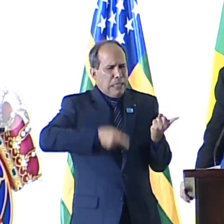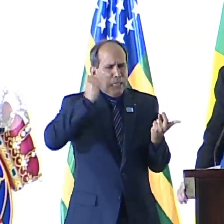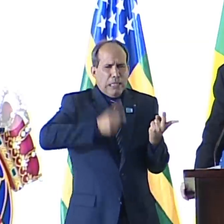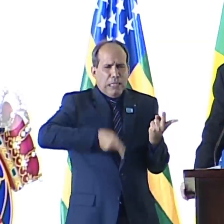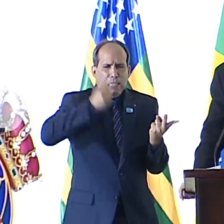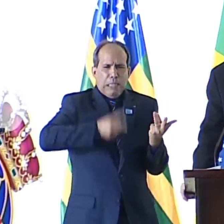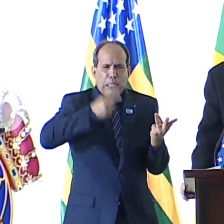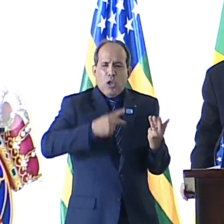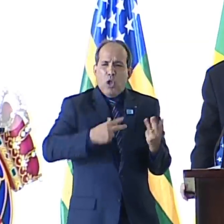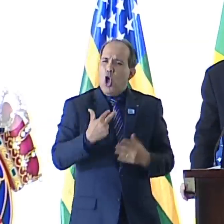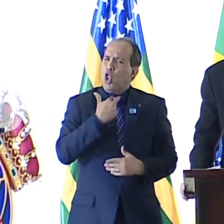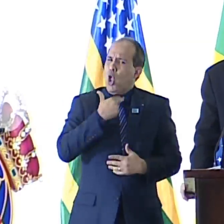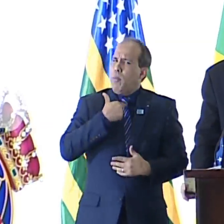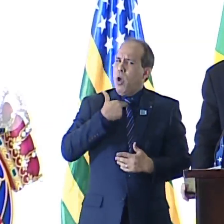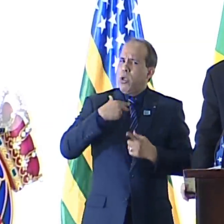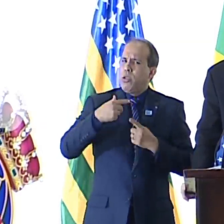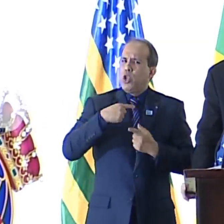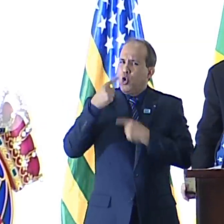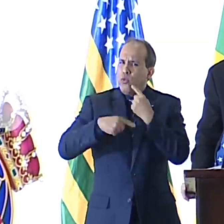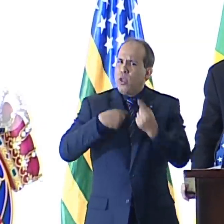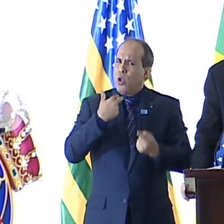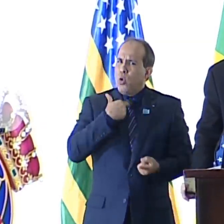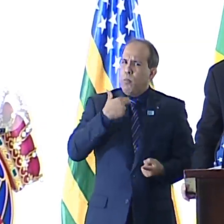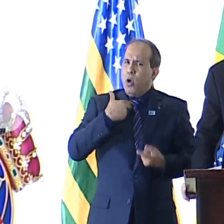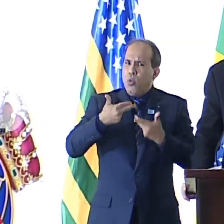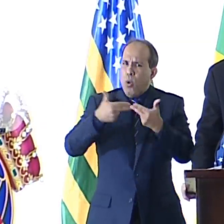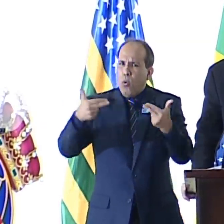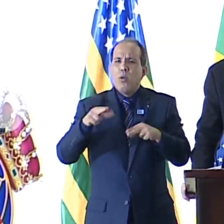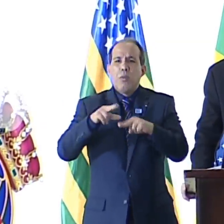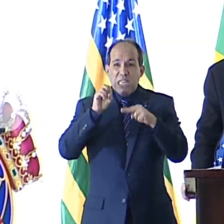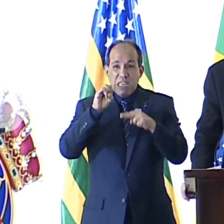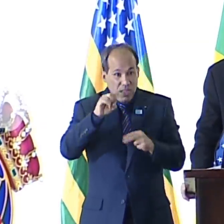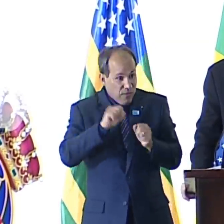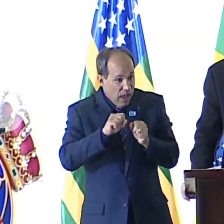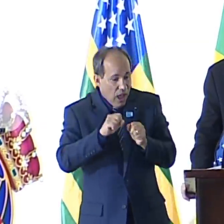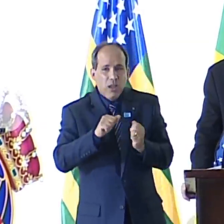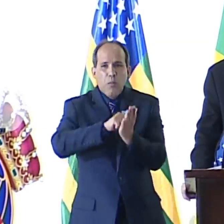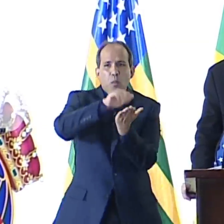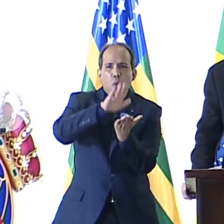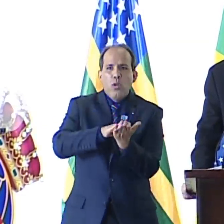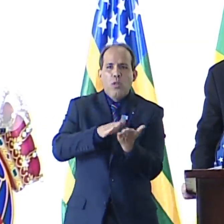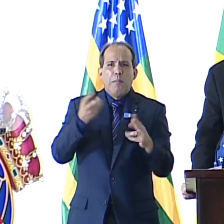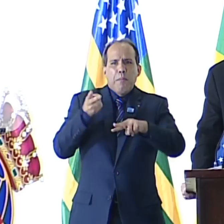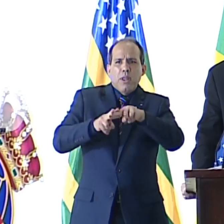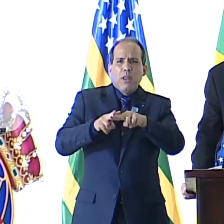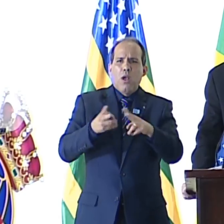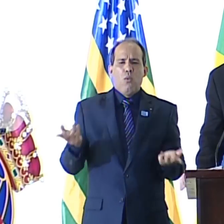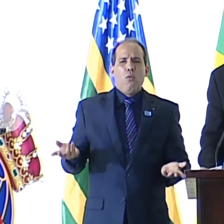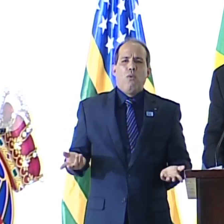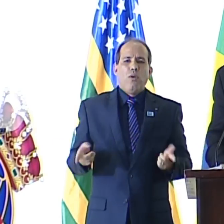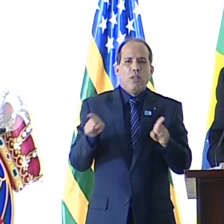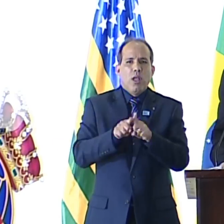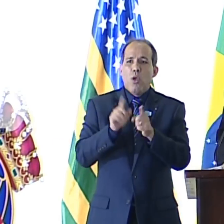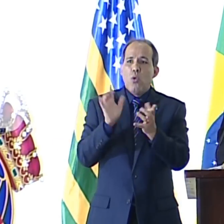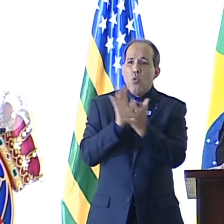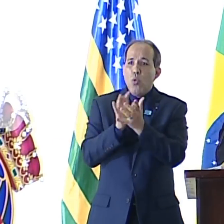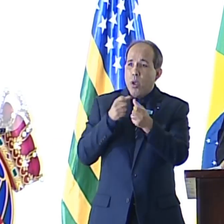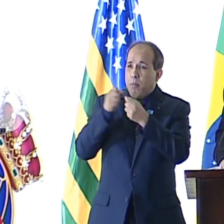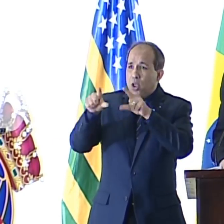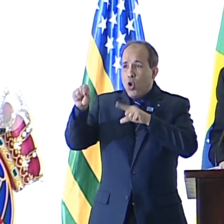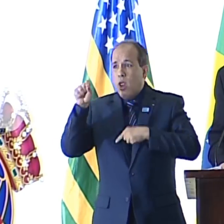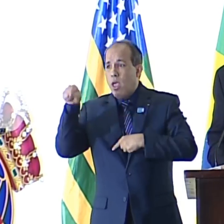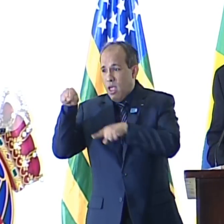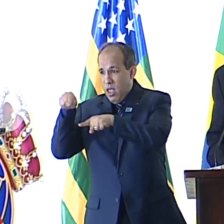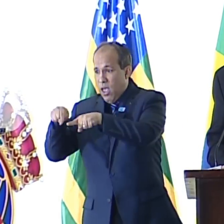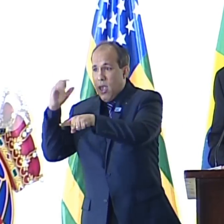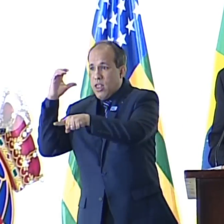inquestionáveis, sob pena de prisão e banimento. E será que essa seleção pela mídia daquilo que é ou que não é científico,